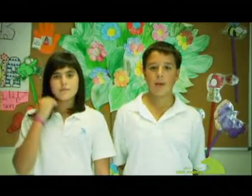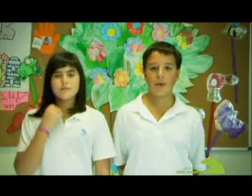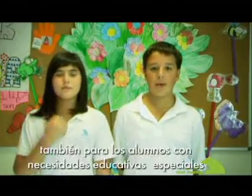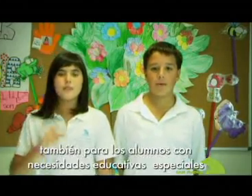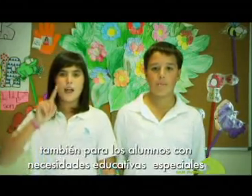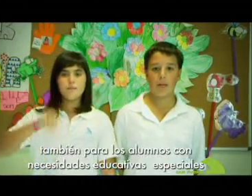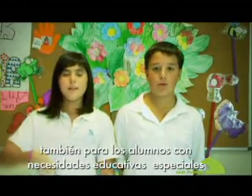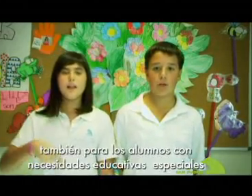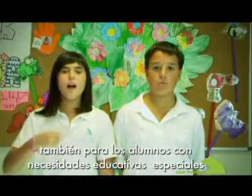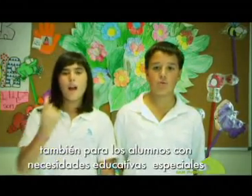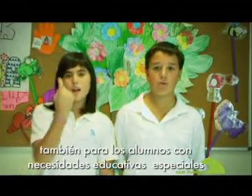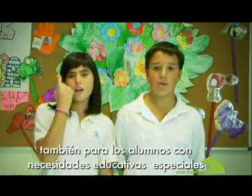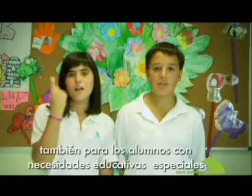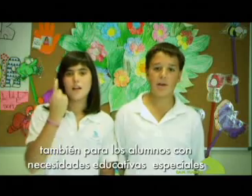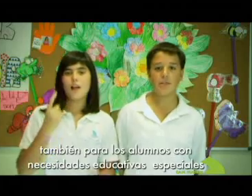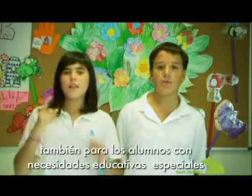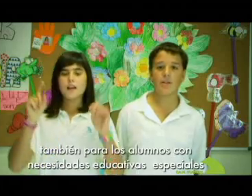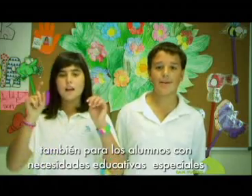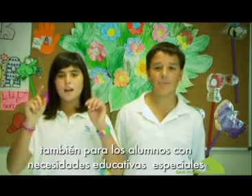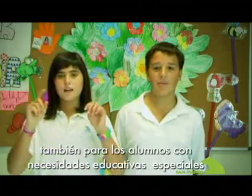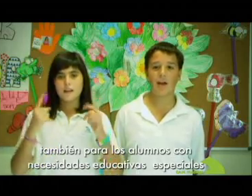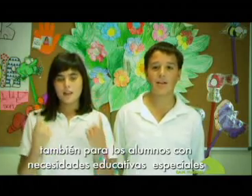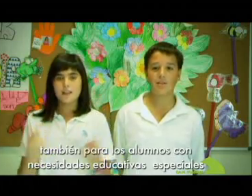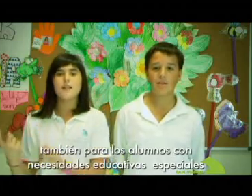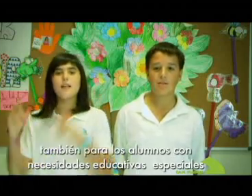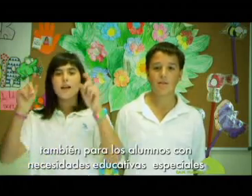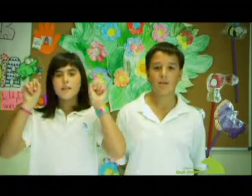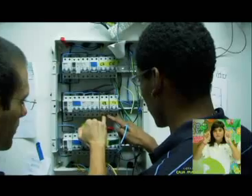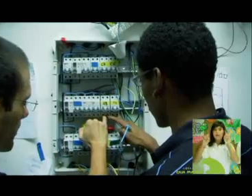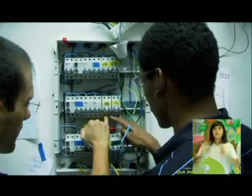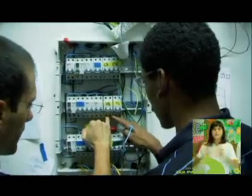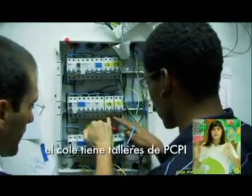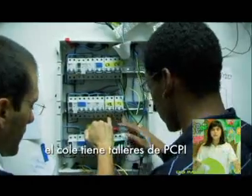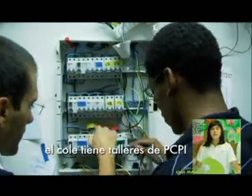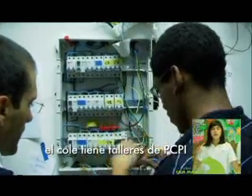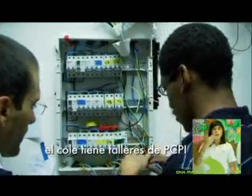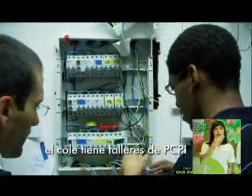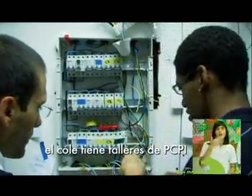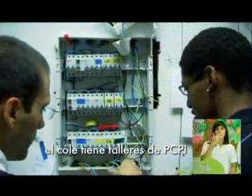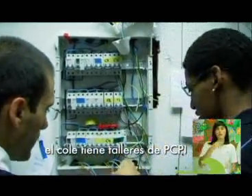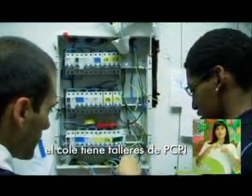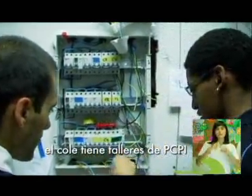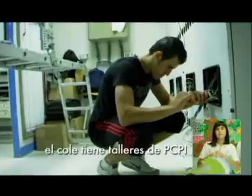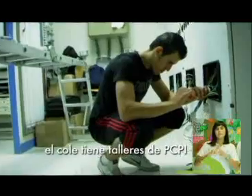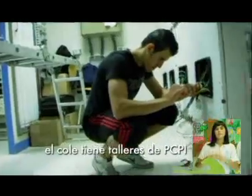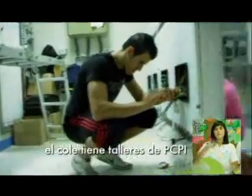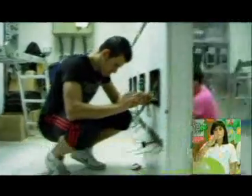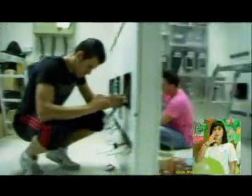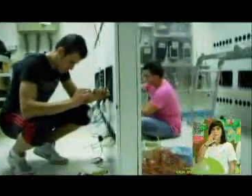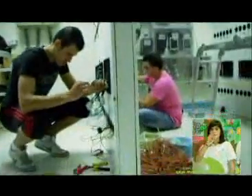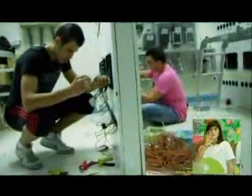También, para los alumnos con necesidades educativas especiales, el cole tiene talleres de PCPI,